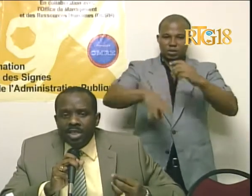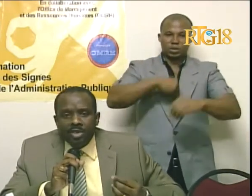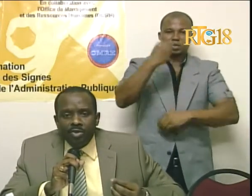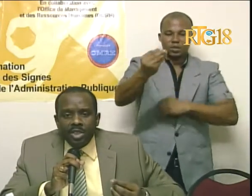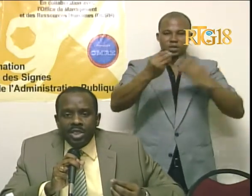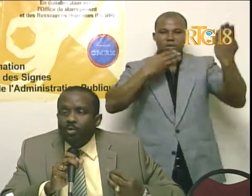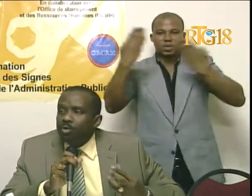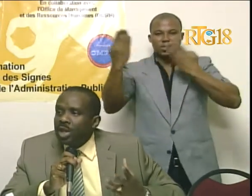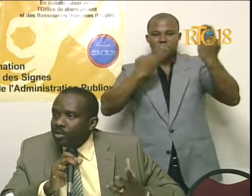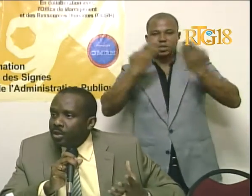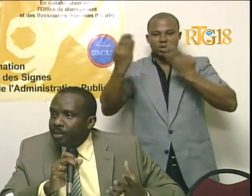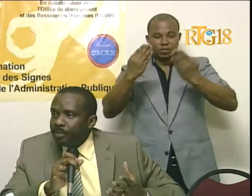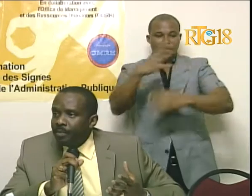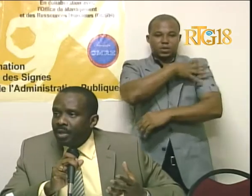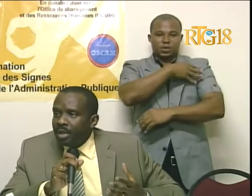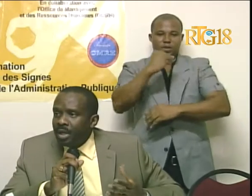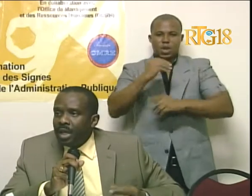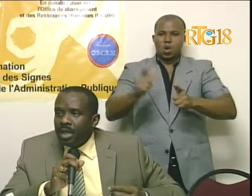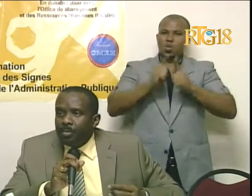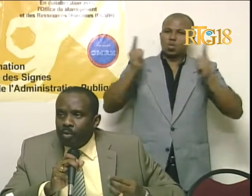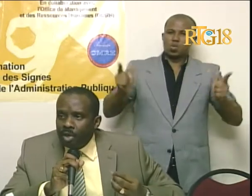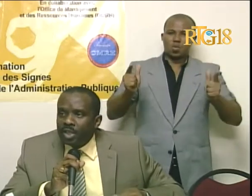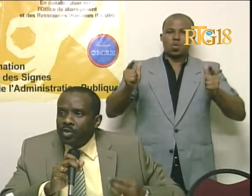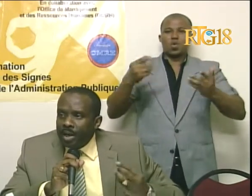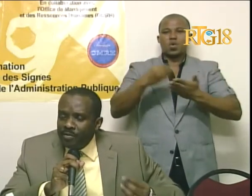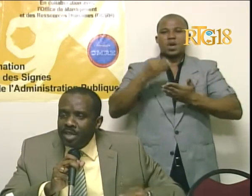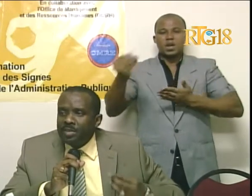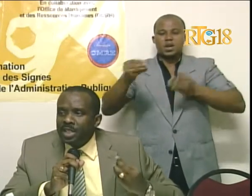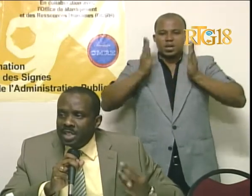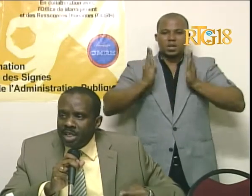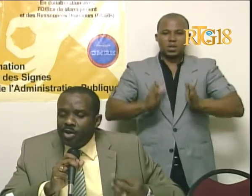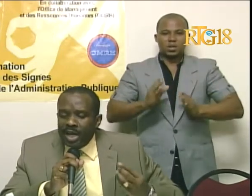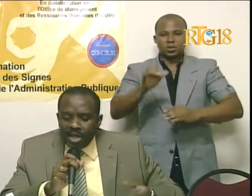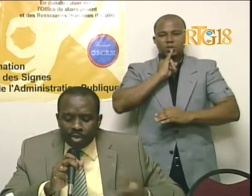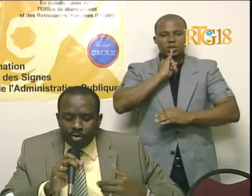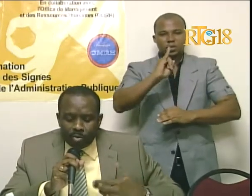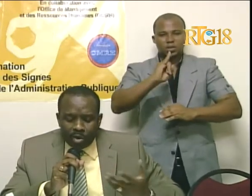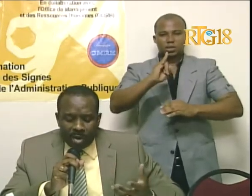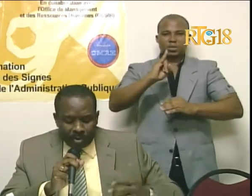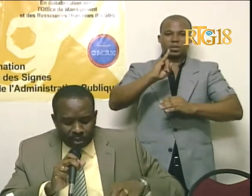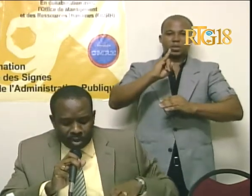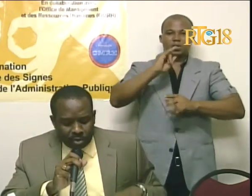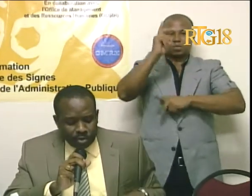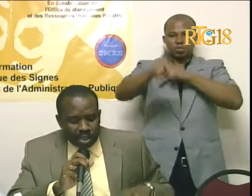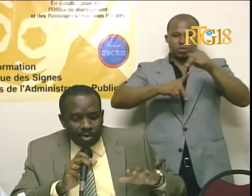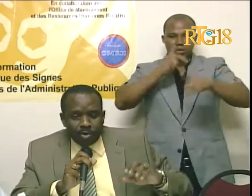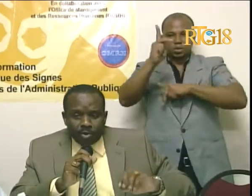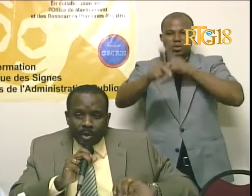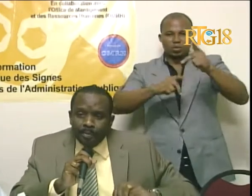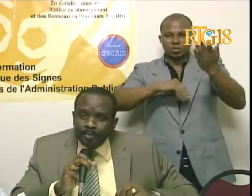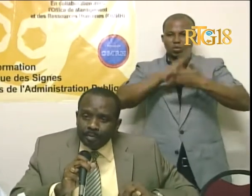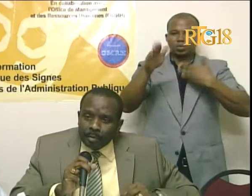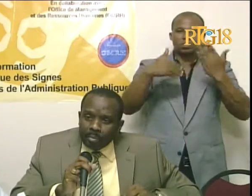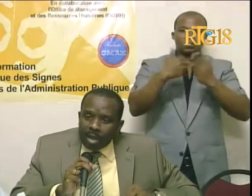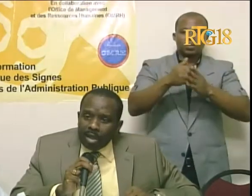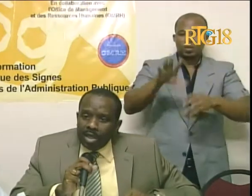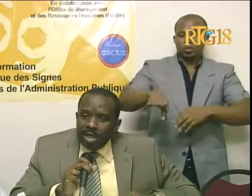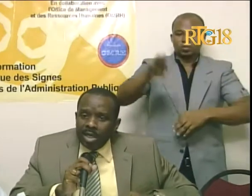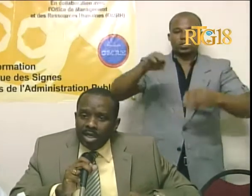e pi go klien nou an, se populasyon. E populasyon kapvin nan minister nan organisyon, pou yo kapab joen tout sa yo bezwen.